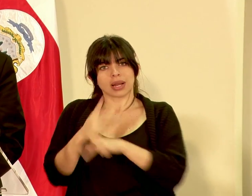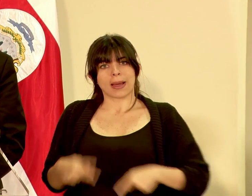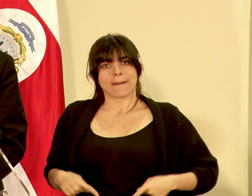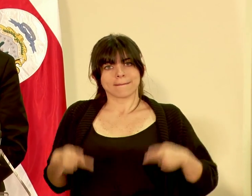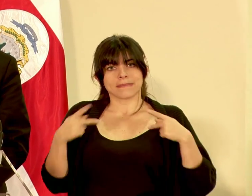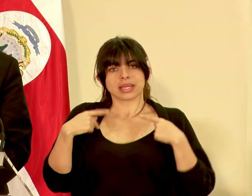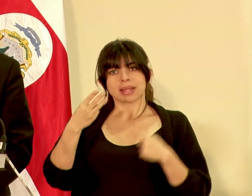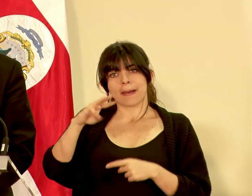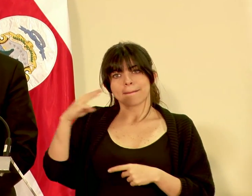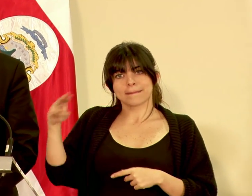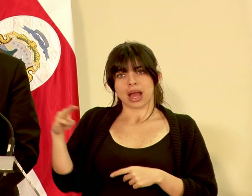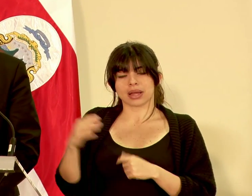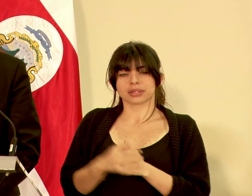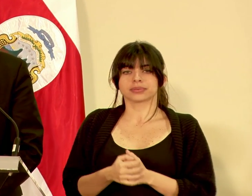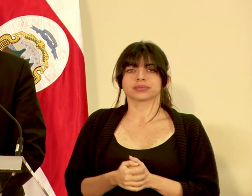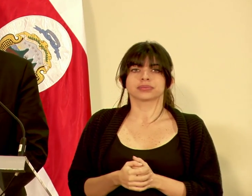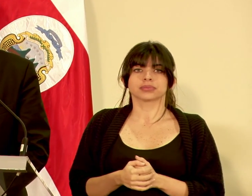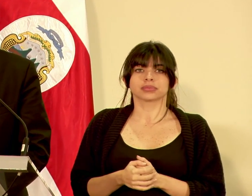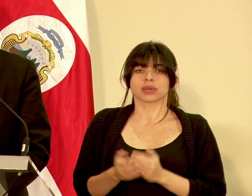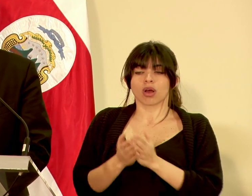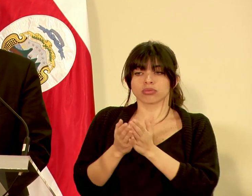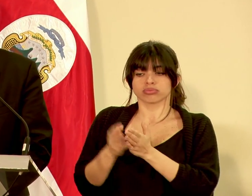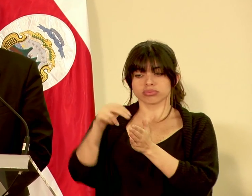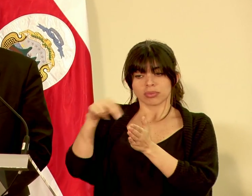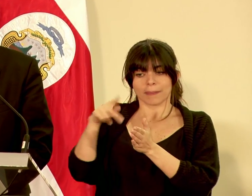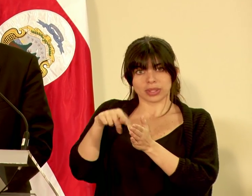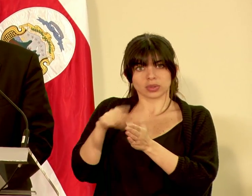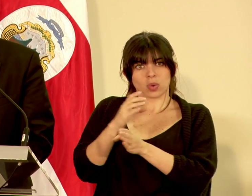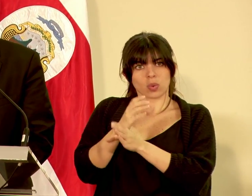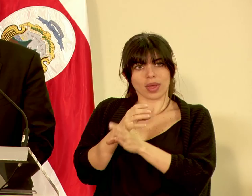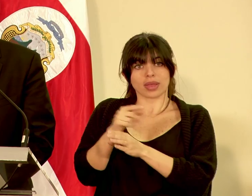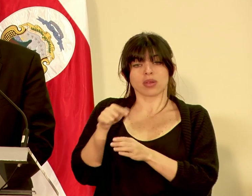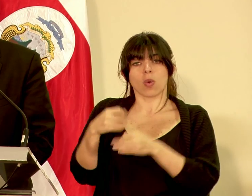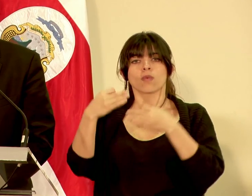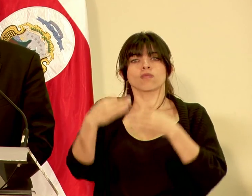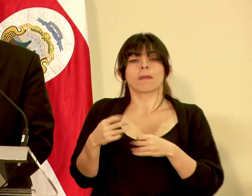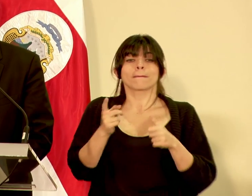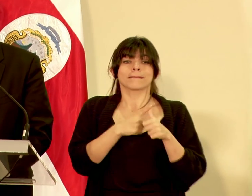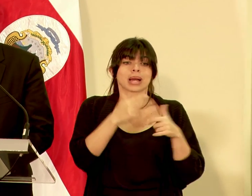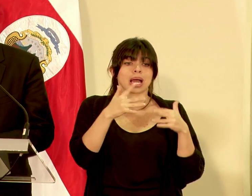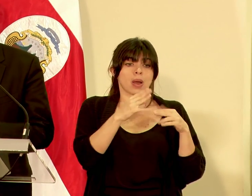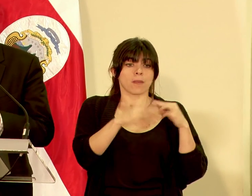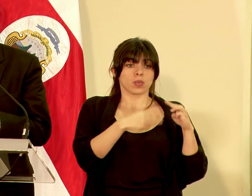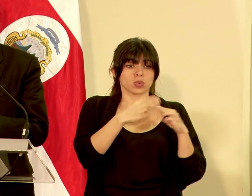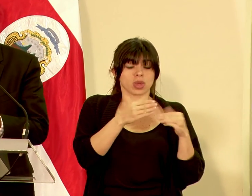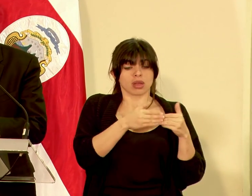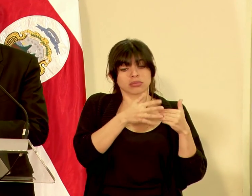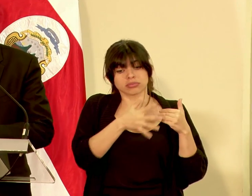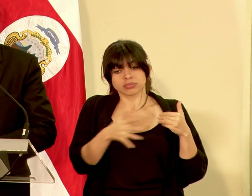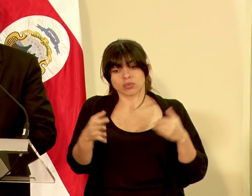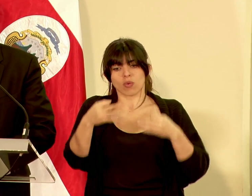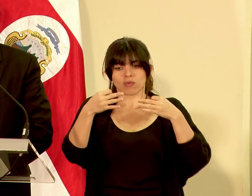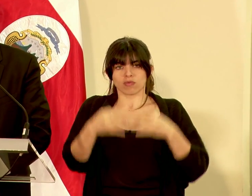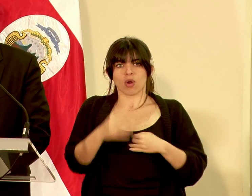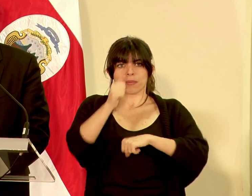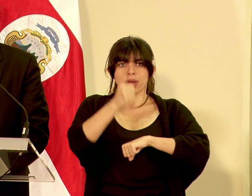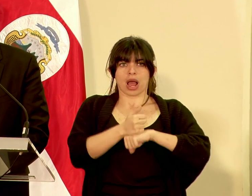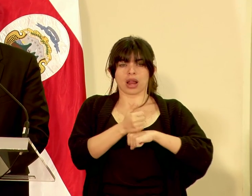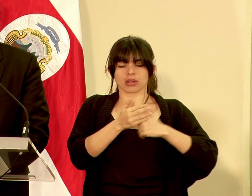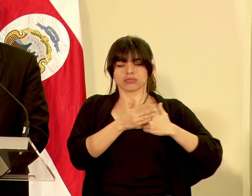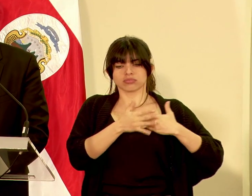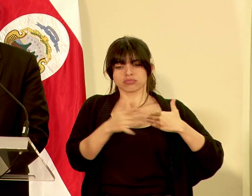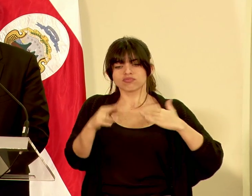alta mar en los buques se empezó a formalizar después de la primera guerra mundial y ahí ha tenido todos subsecuentes